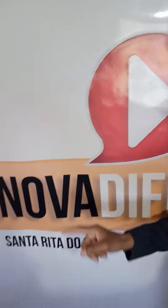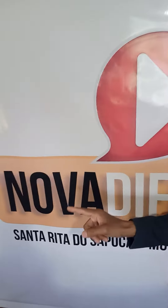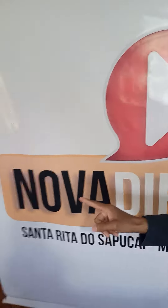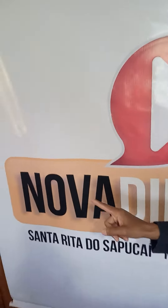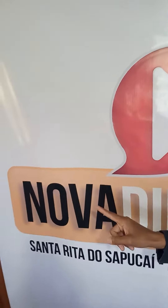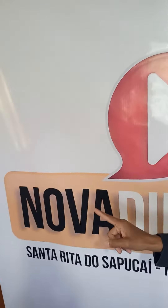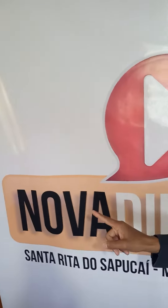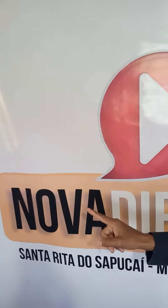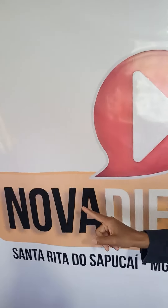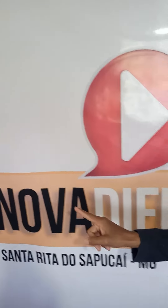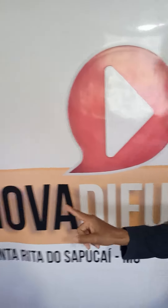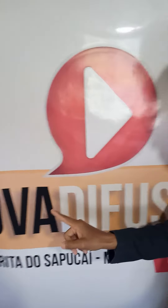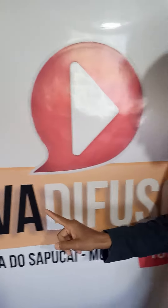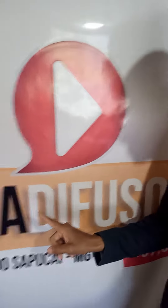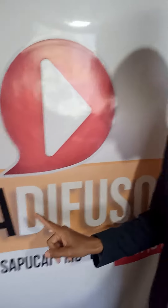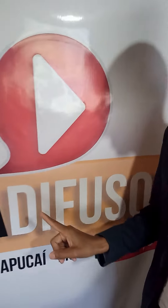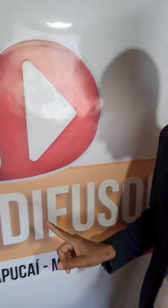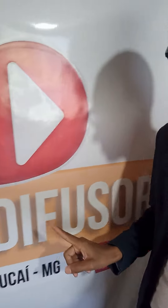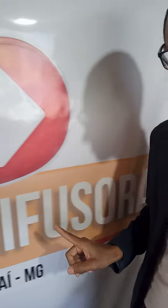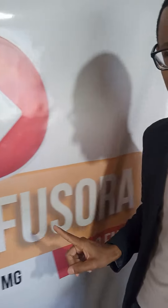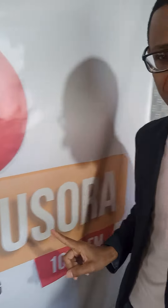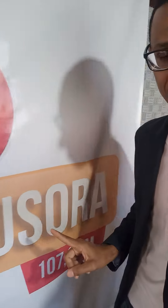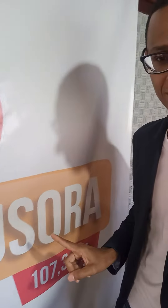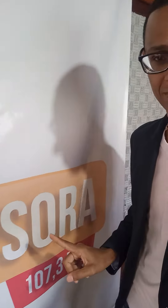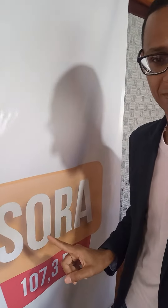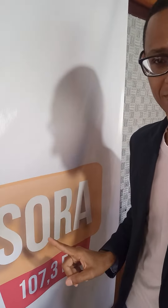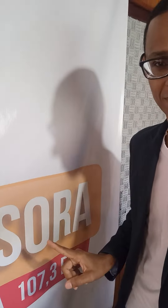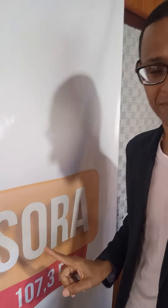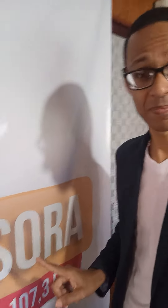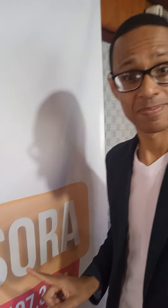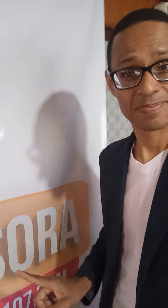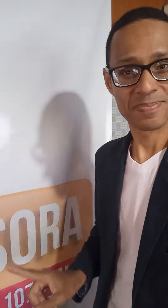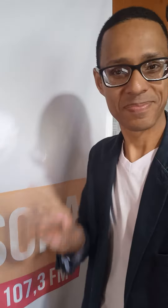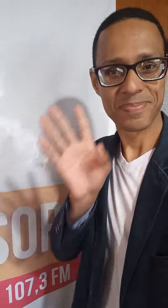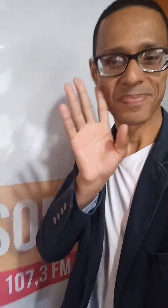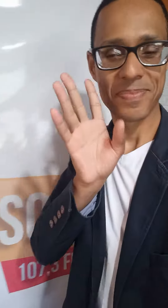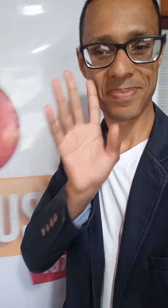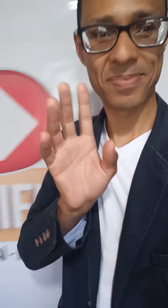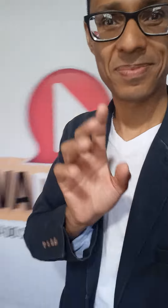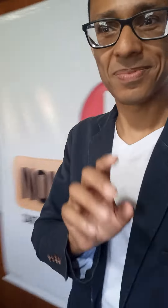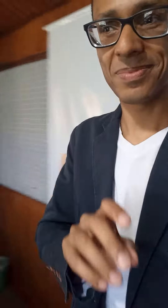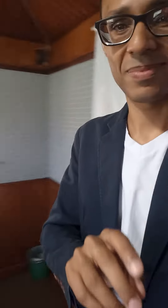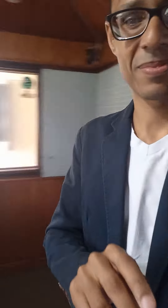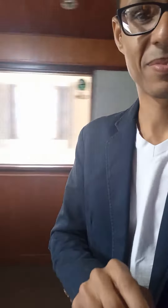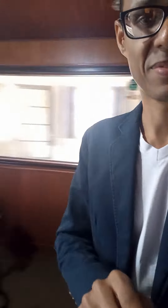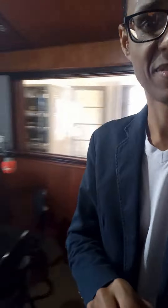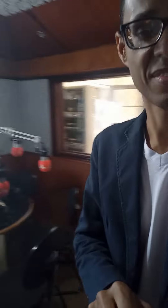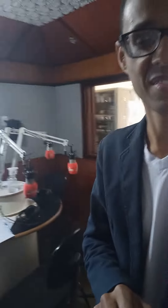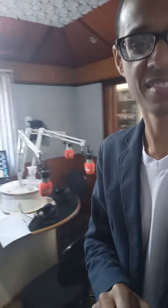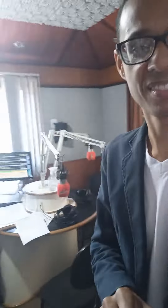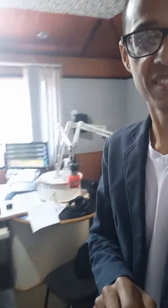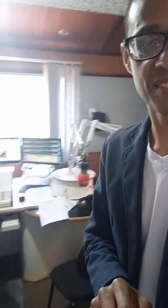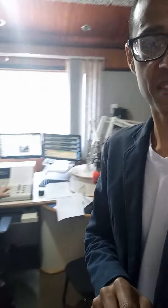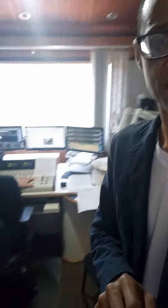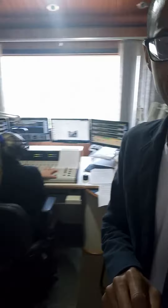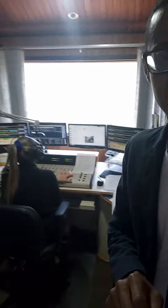98841-3006. Clínica de Dermatologia e Nutrologia, doutora